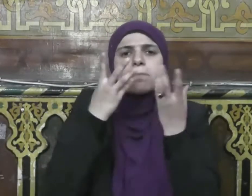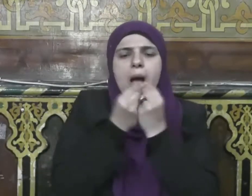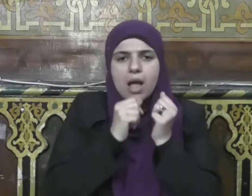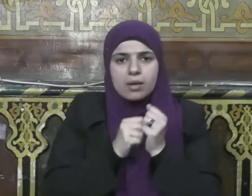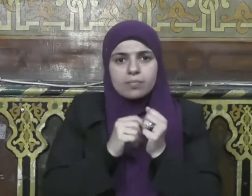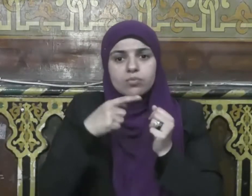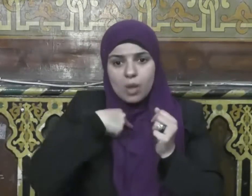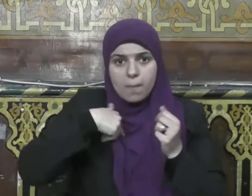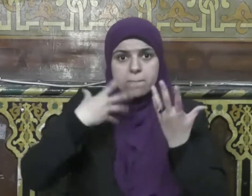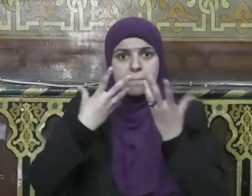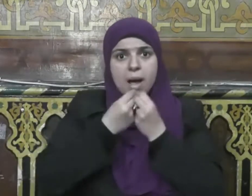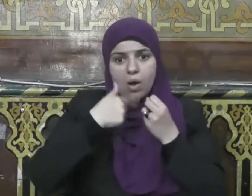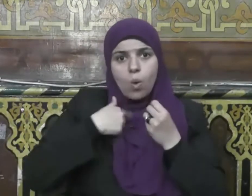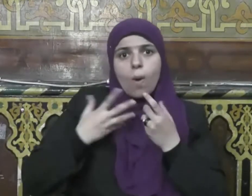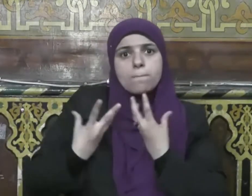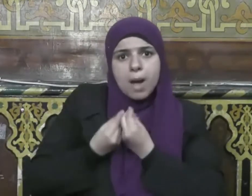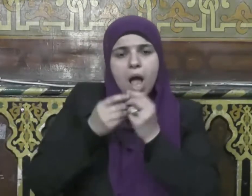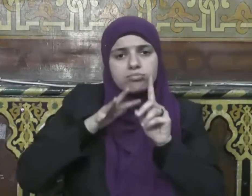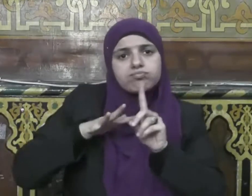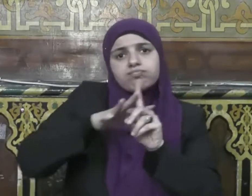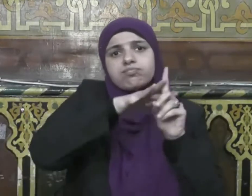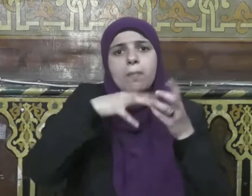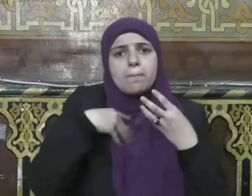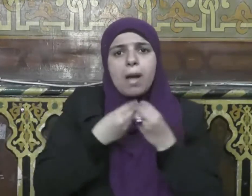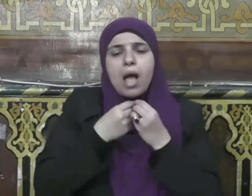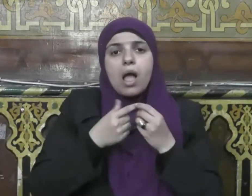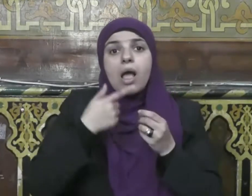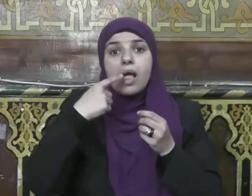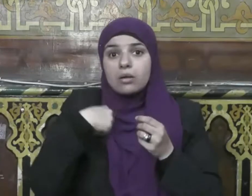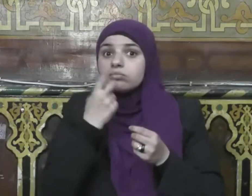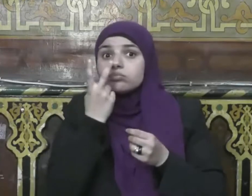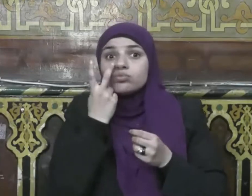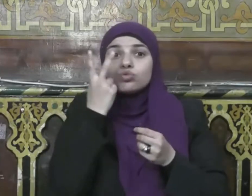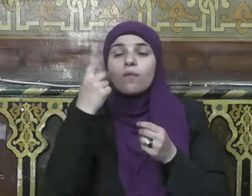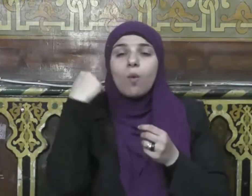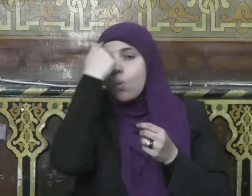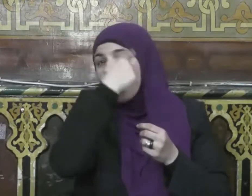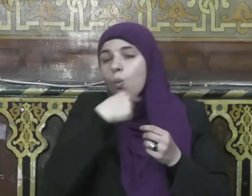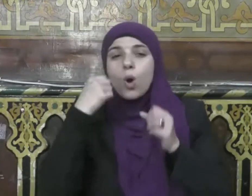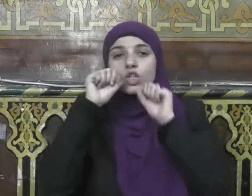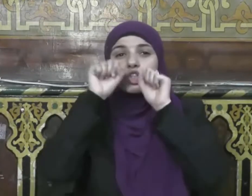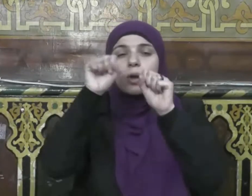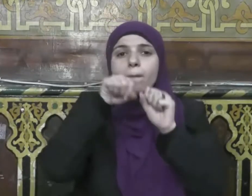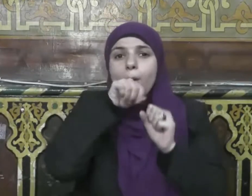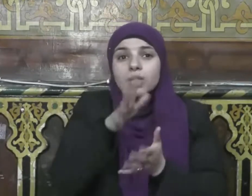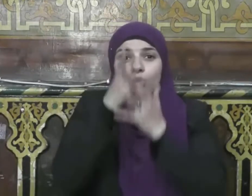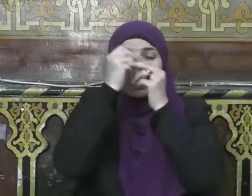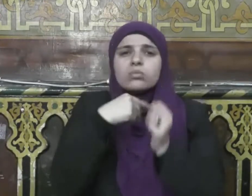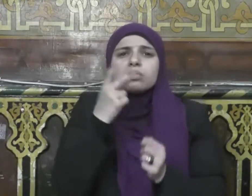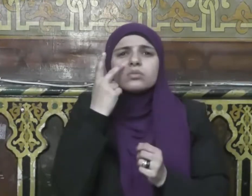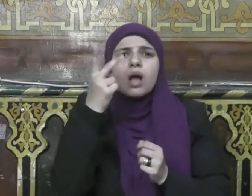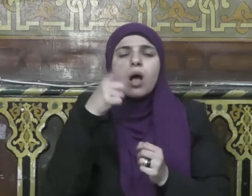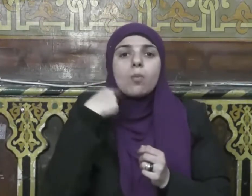وجهه عرفت أنه ليس بوجه كذاب فسمعته يقول